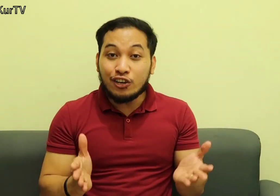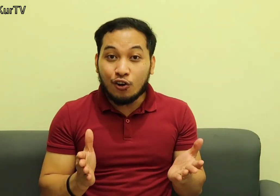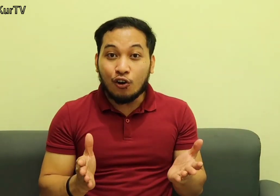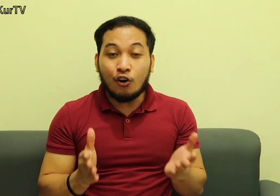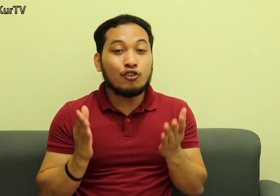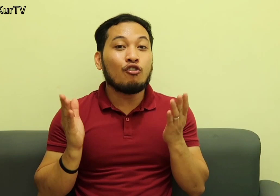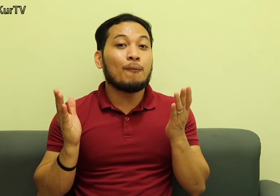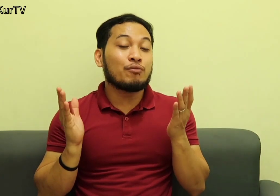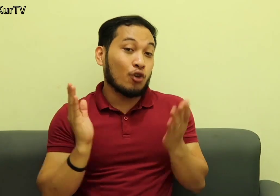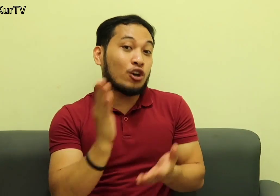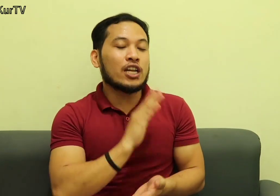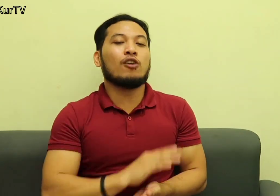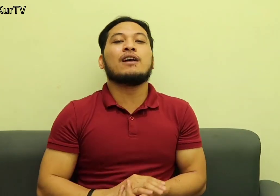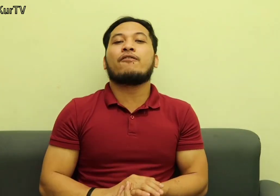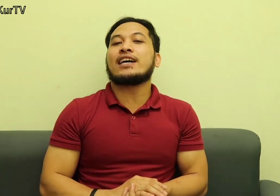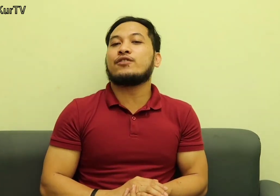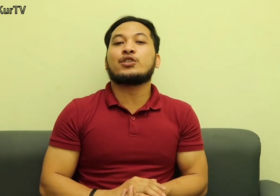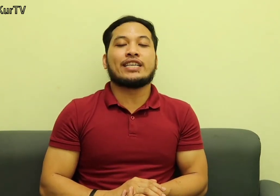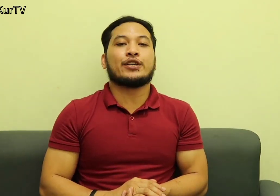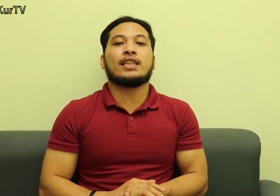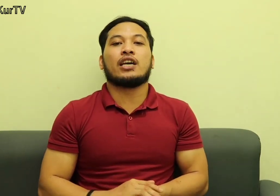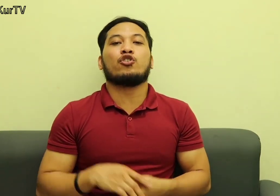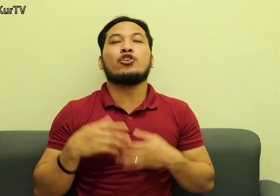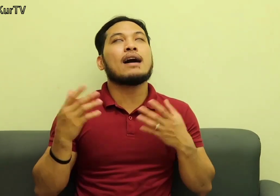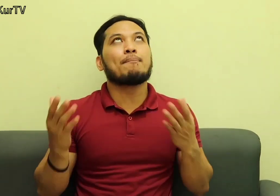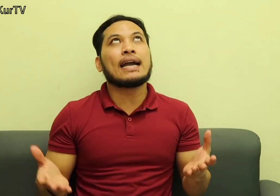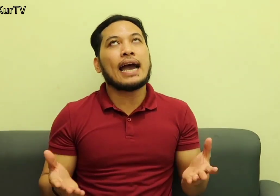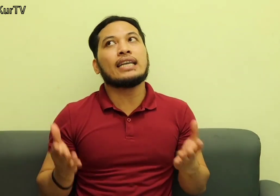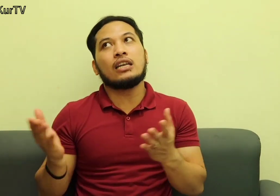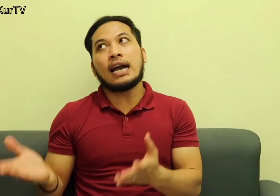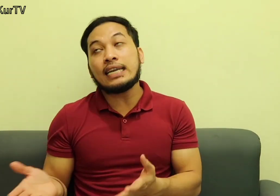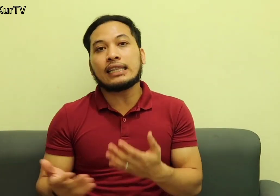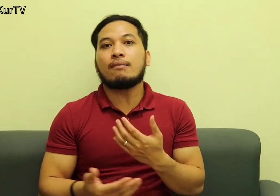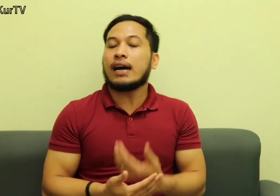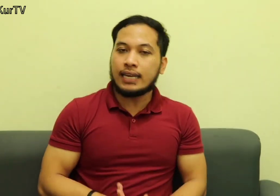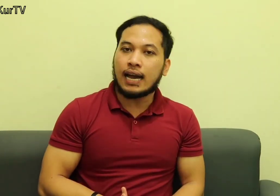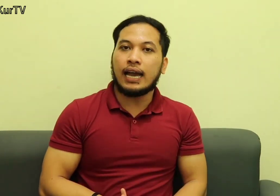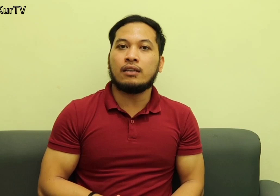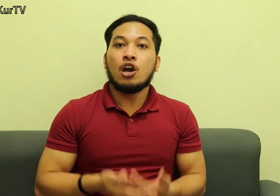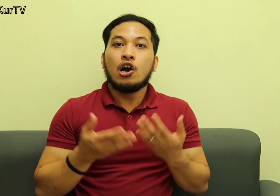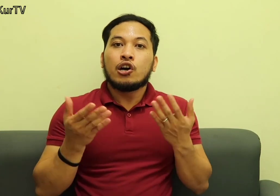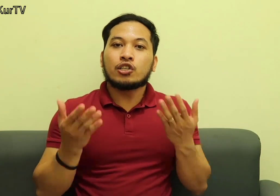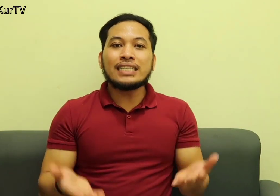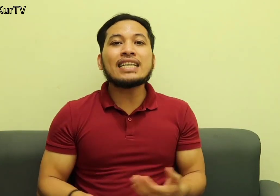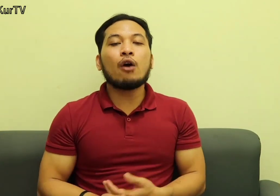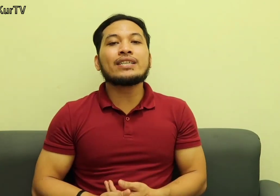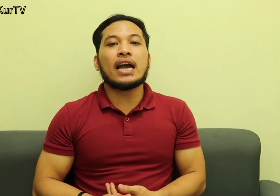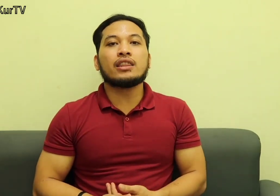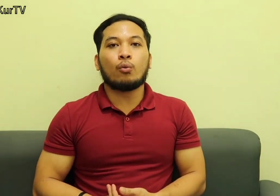nyo O yung doon sa loob ng fast food restaurant then O yung mga pagkain O yung lagi nating mga kinakain So, this is how we sign the